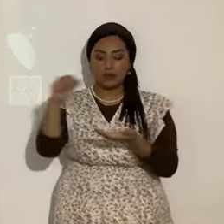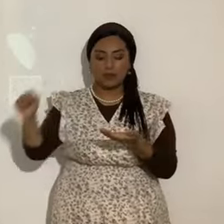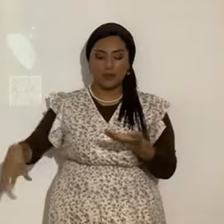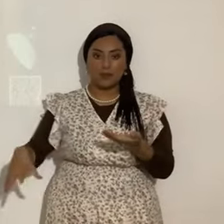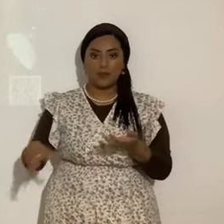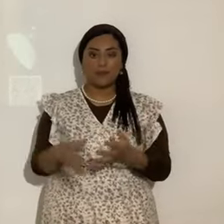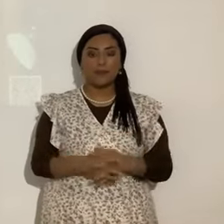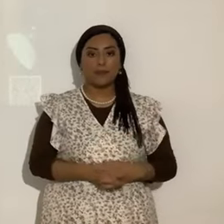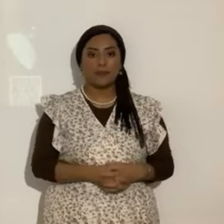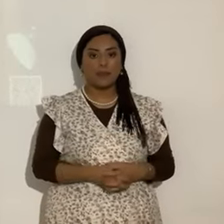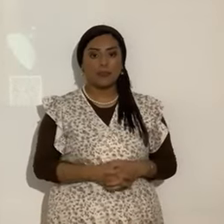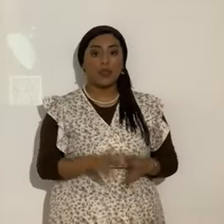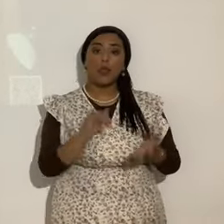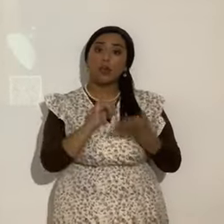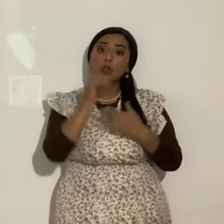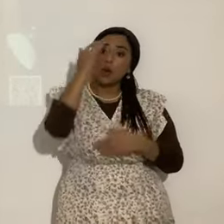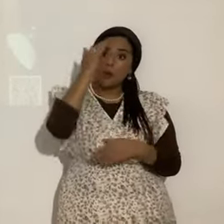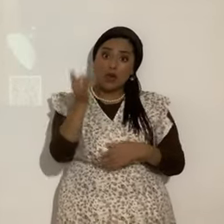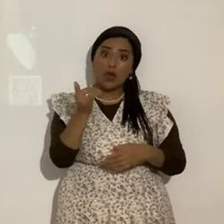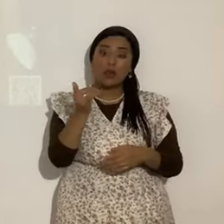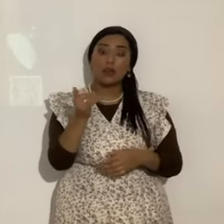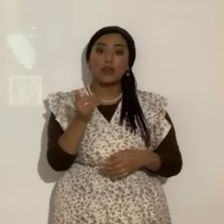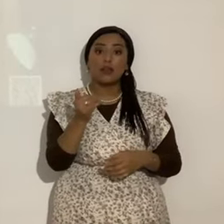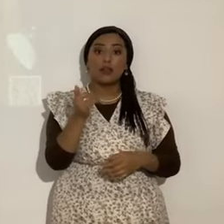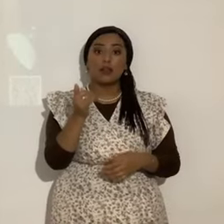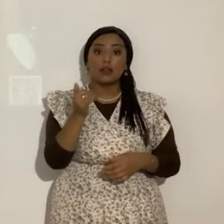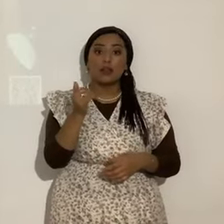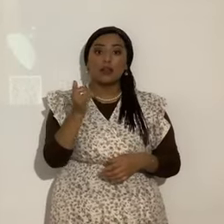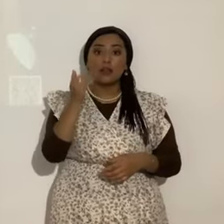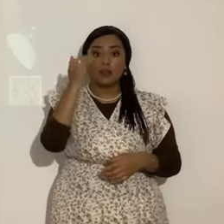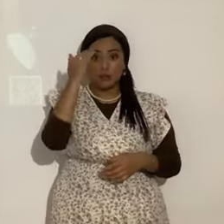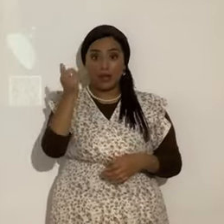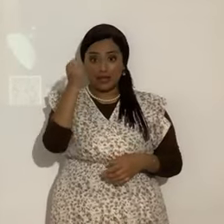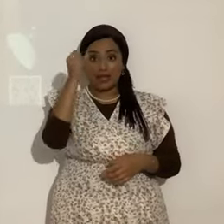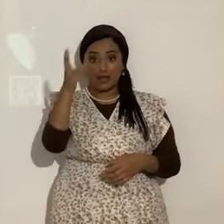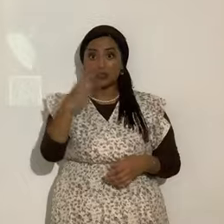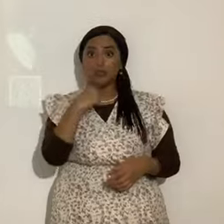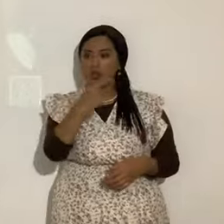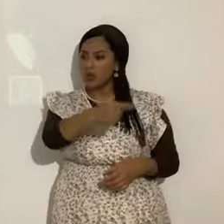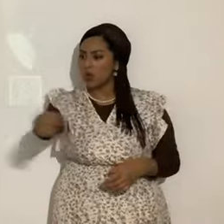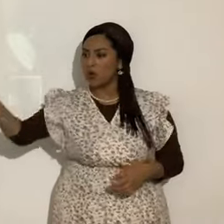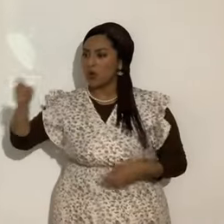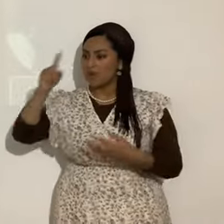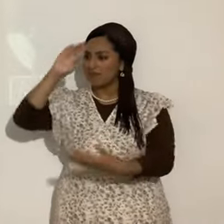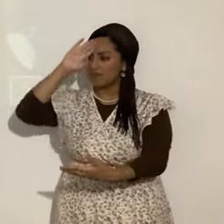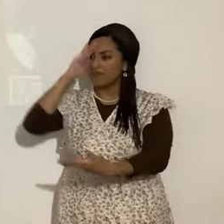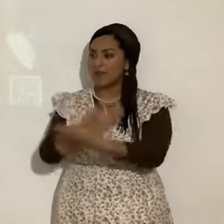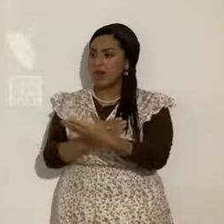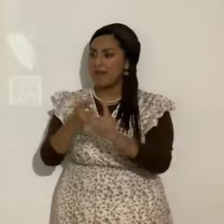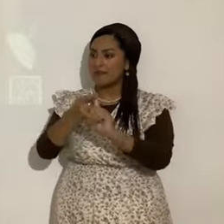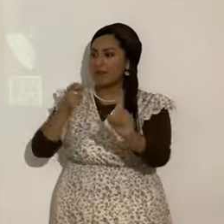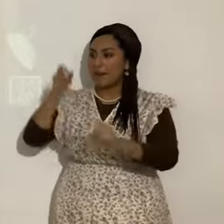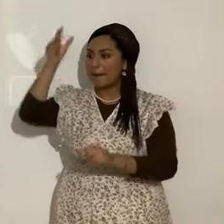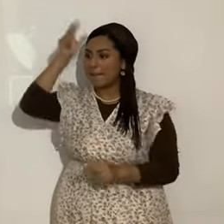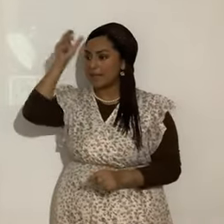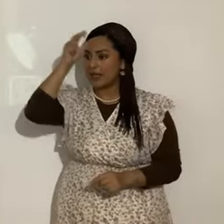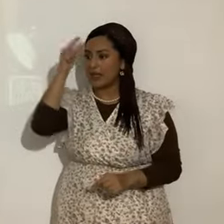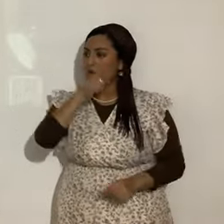Entonces. Por eso después les dice. Ustedes son hijos de Gazatán. Vamos analizando entonces. Con calma. Ahora.